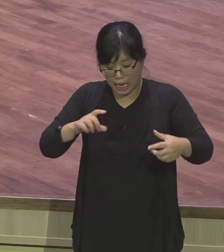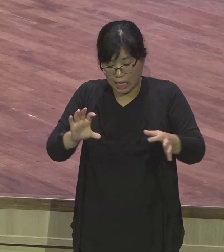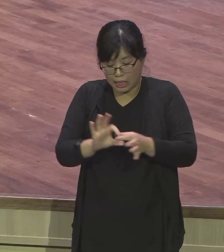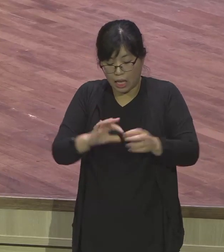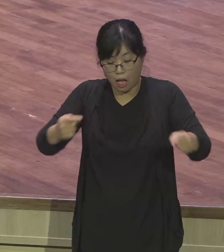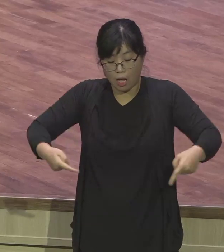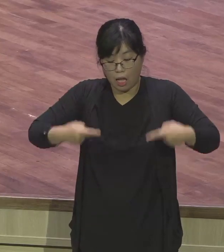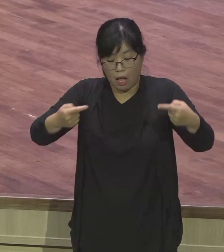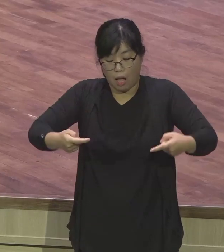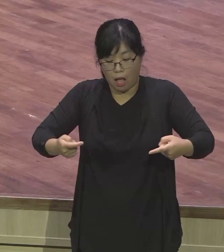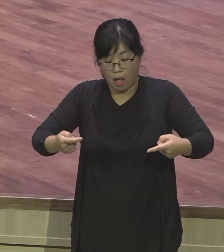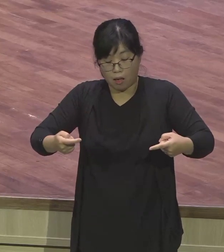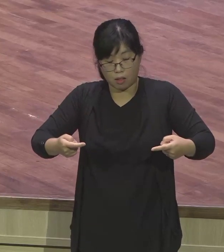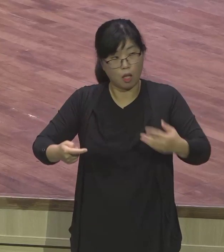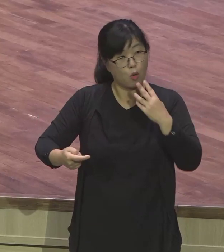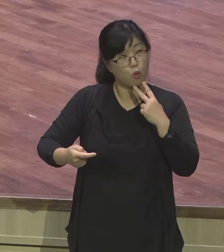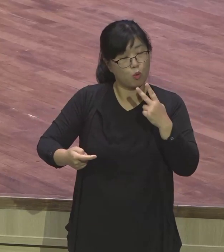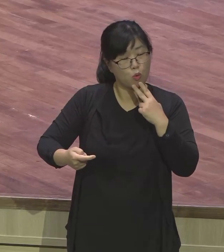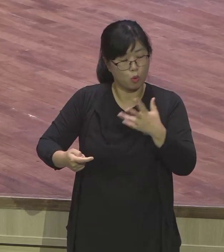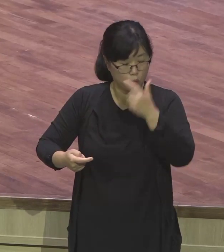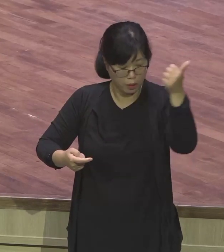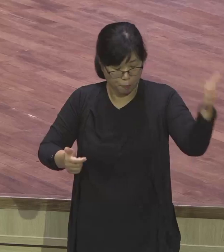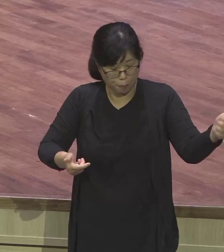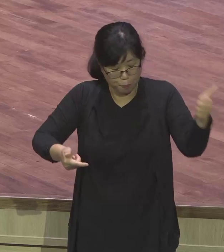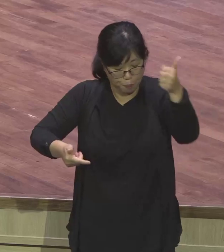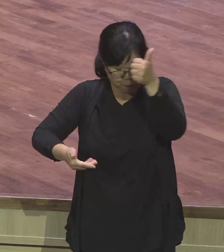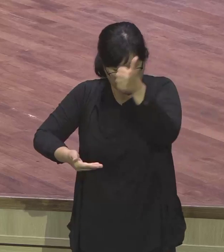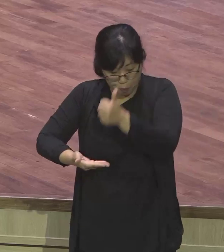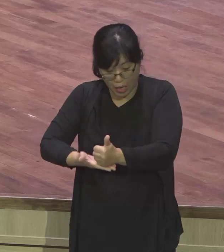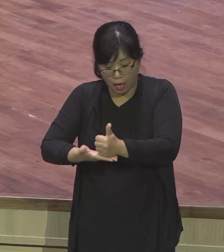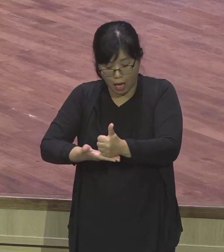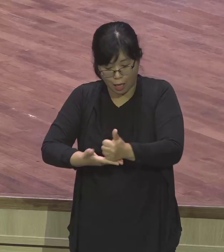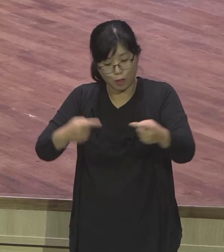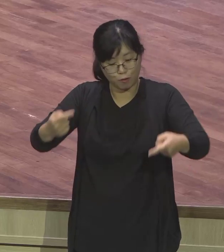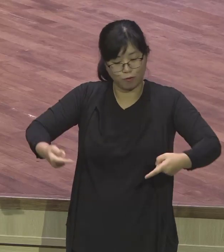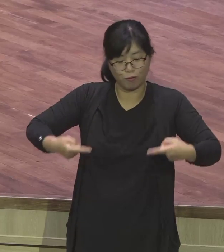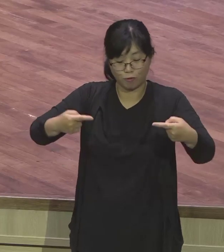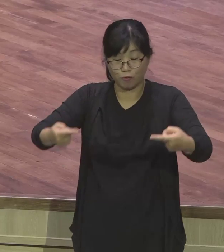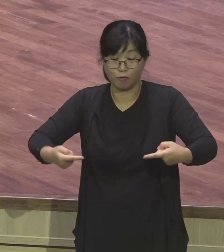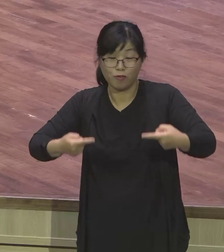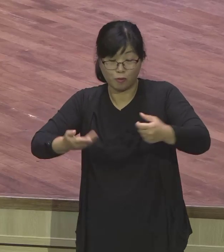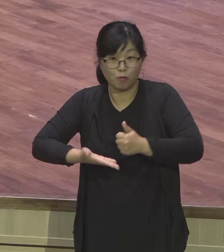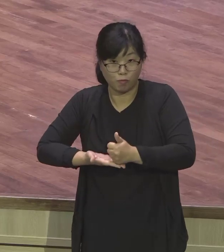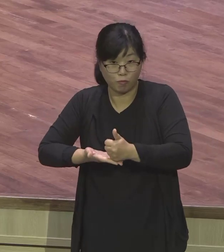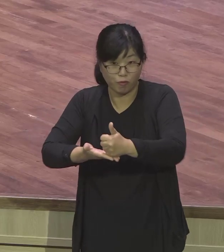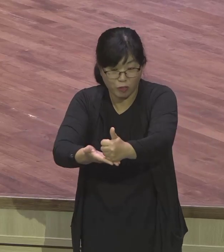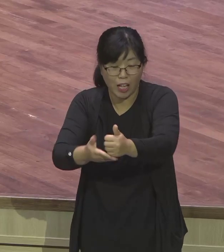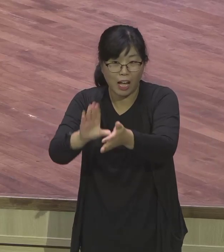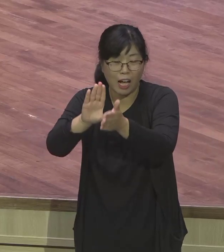하였더라 애급의 노예로 팔려갔다가 억울한 누명을 쓰고